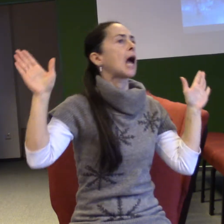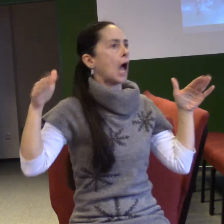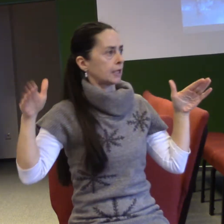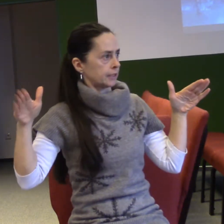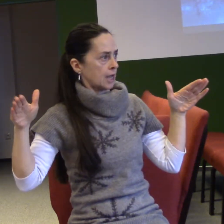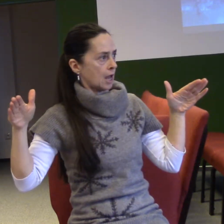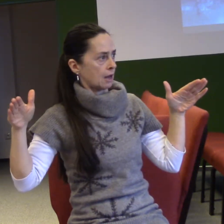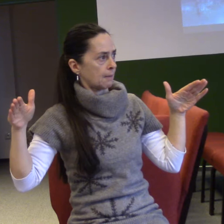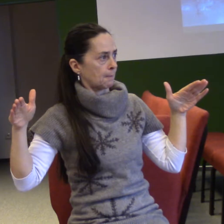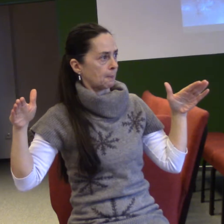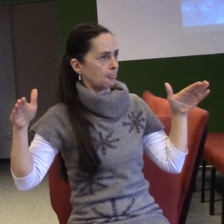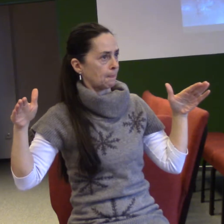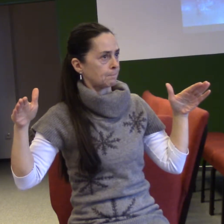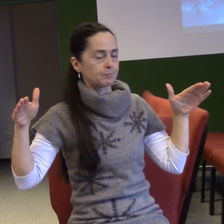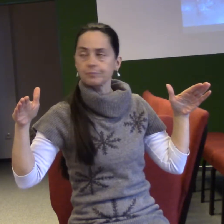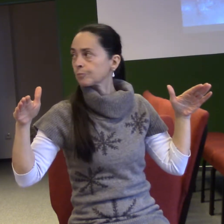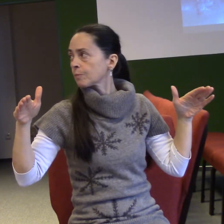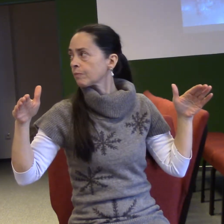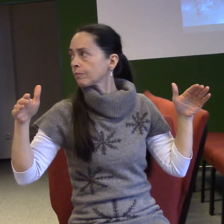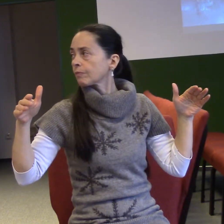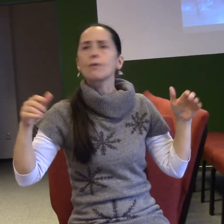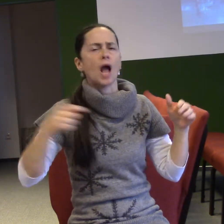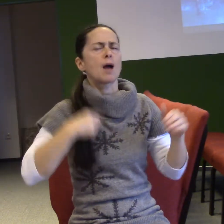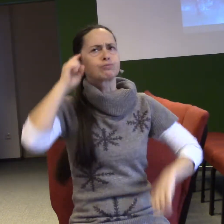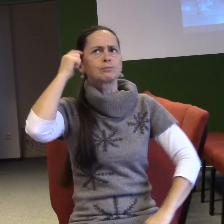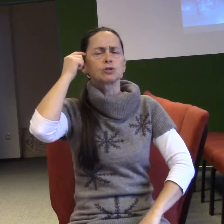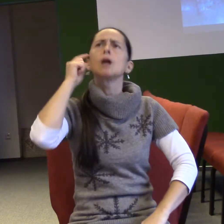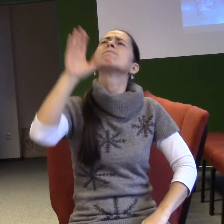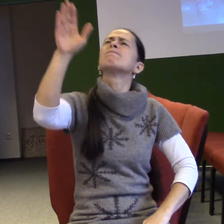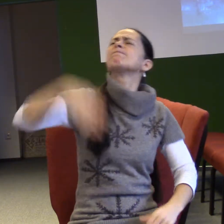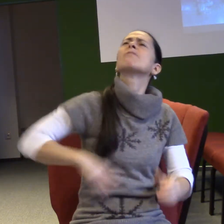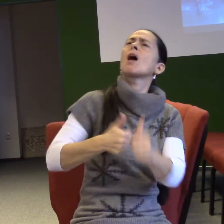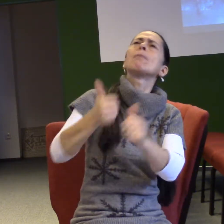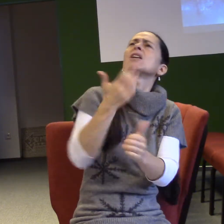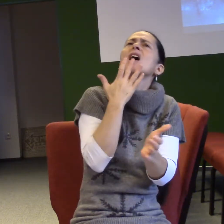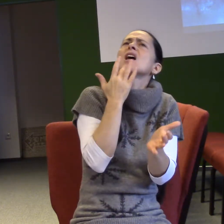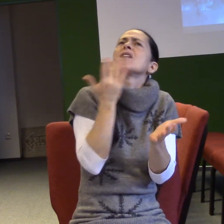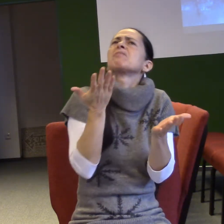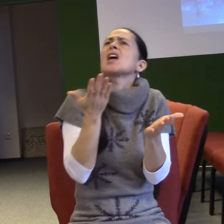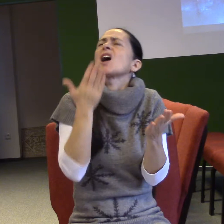jsem ten obraz pustit z hlavy. Říkal jsem si, pane, jak to tak vypadá? Jak to tak vypadá, že tví anděle přichází